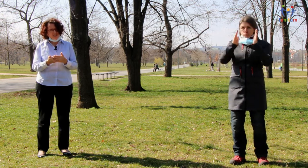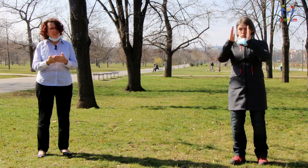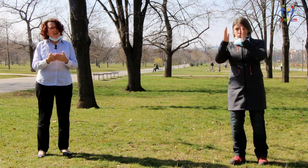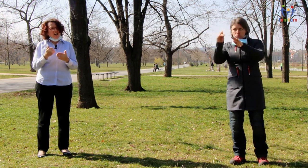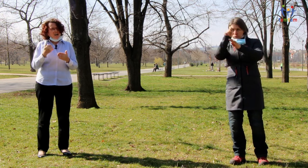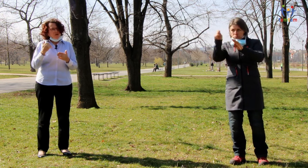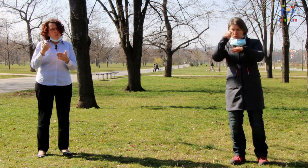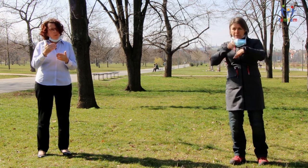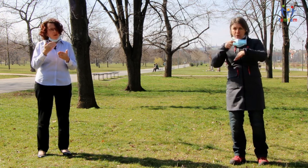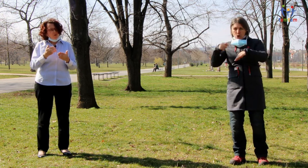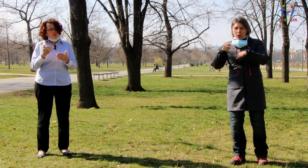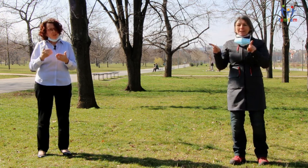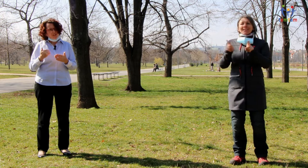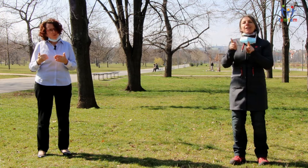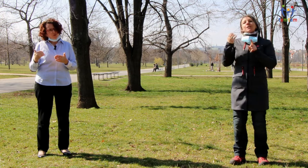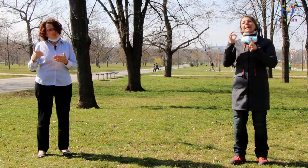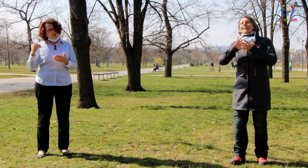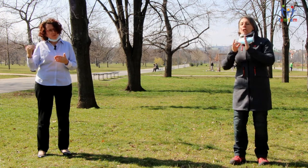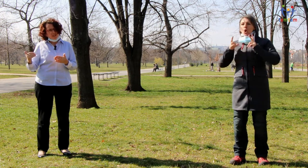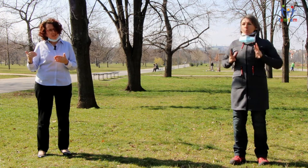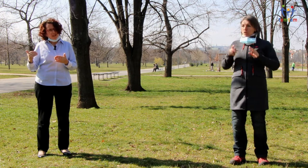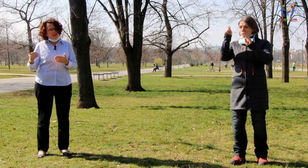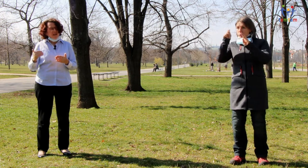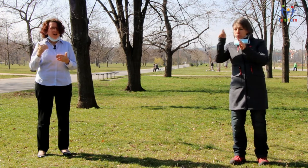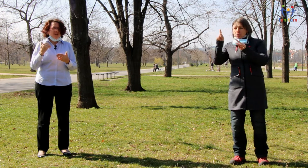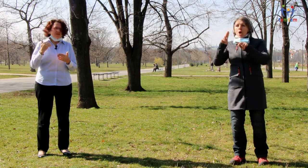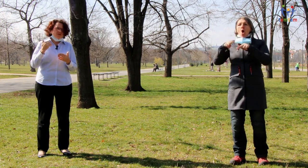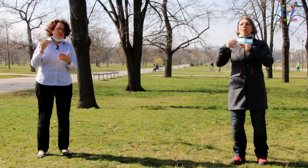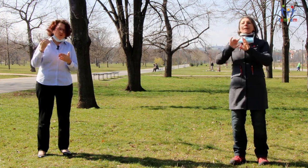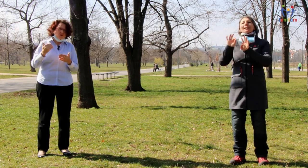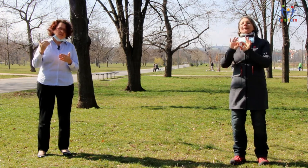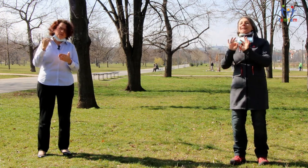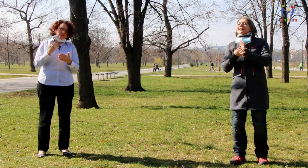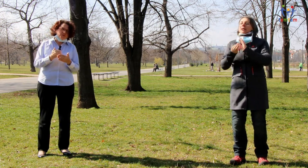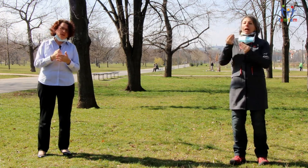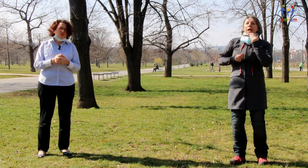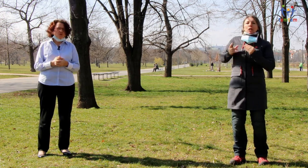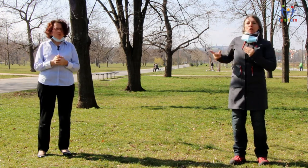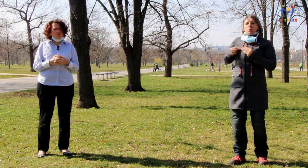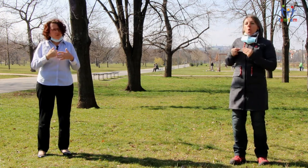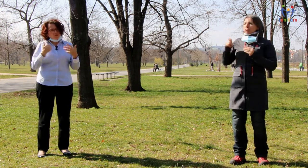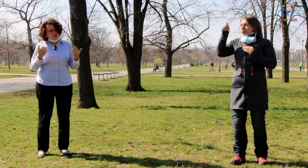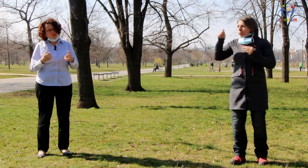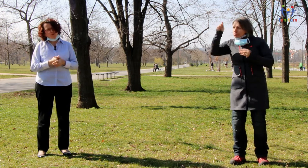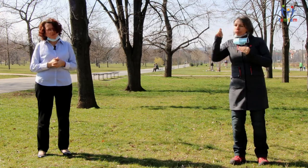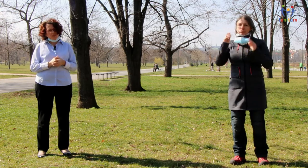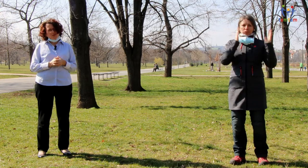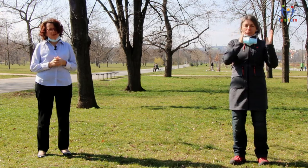a pro ty děti potom to bude přehledné a to zase přispěje k tomu pocitu bezpečí doma.